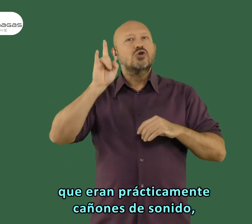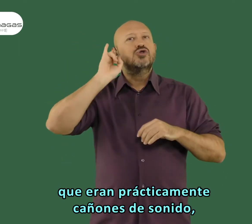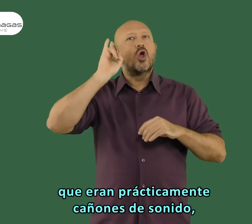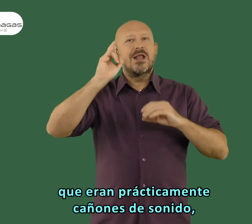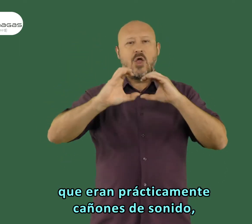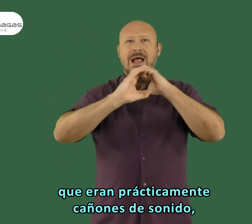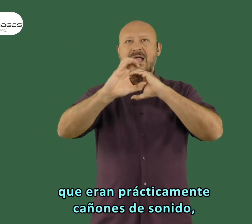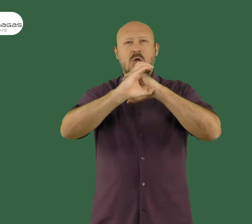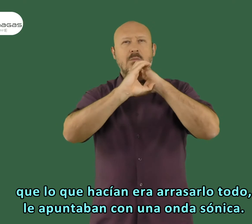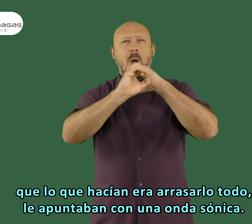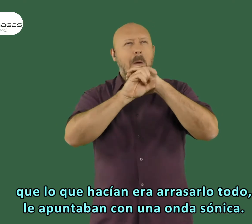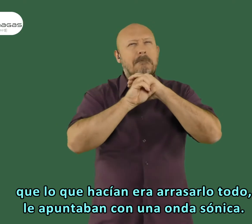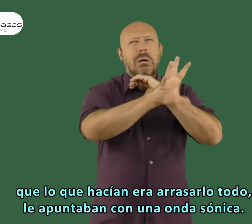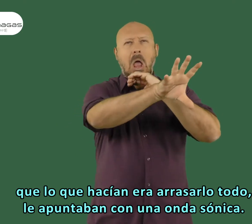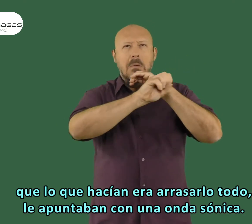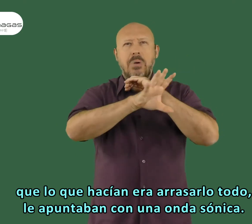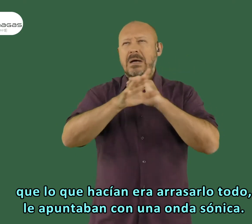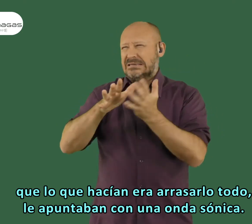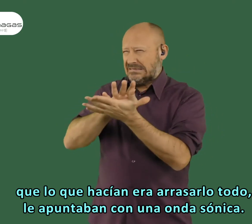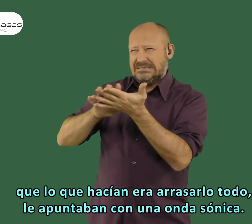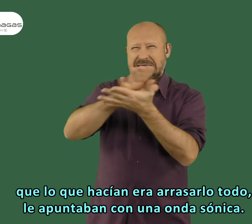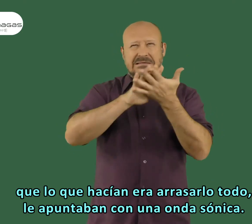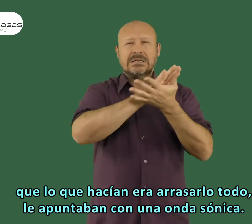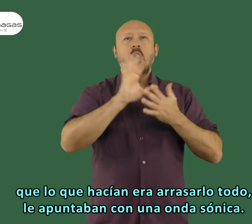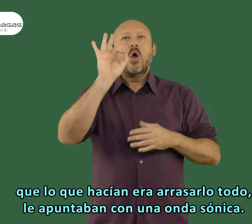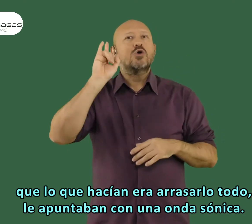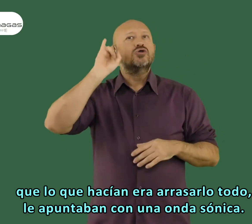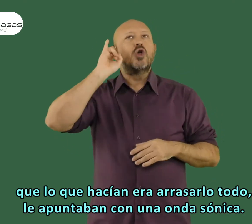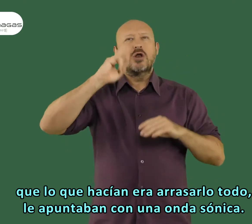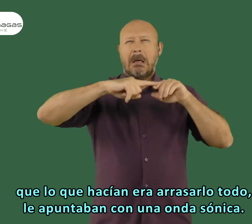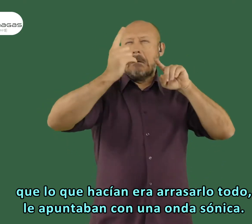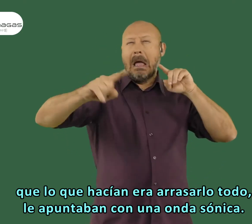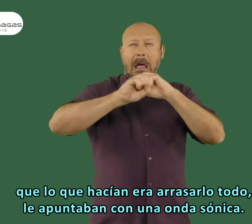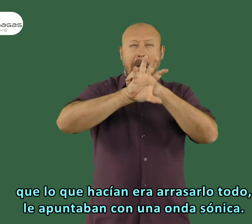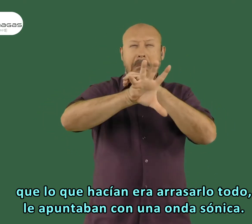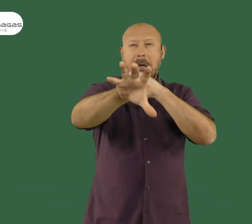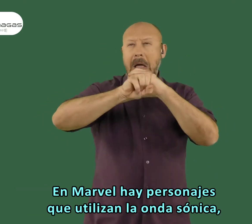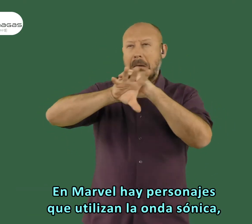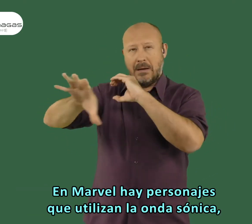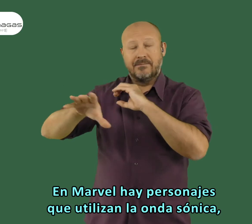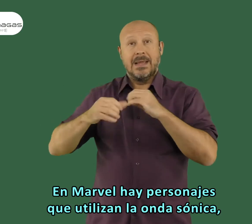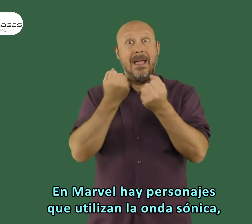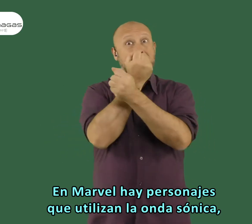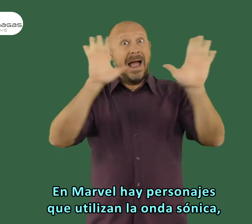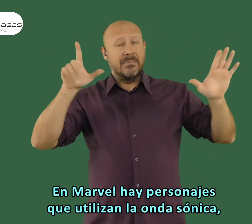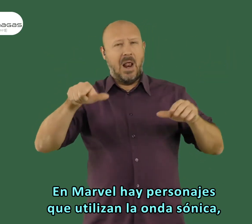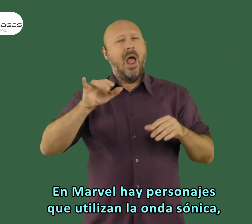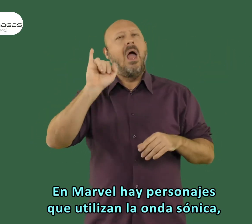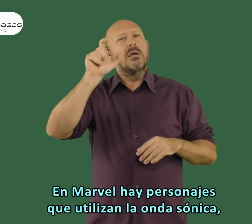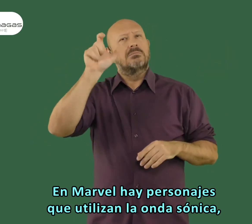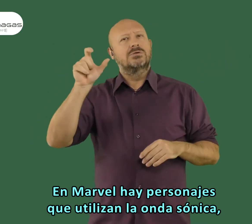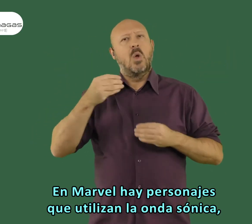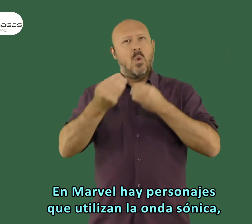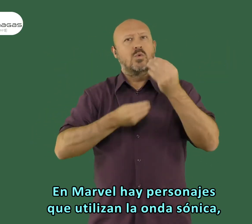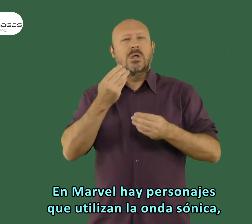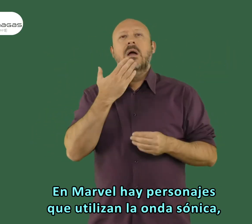sonido, que lo que hacían era arrasarlo todo allá donde apuntaban con una onda sónica. En Marvel hay